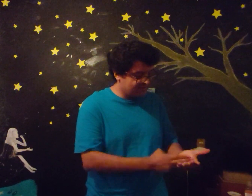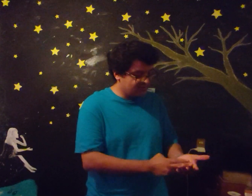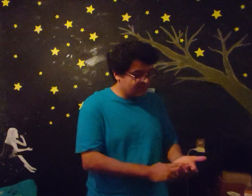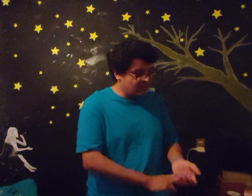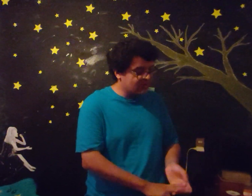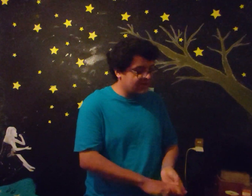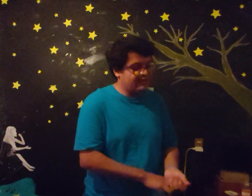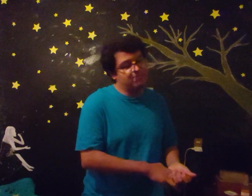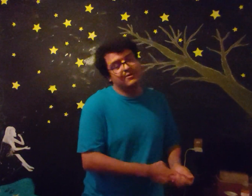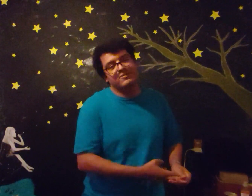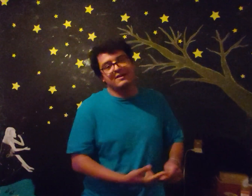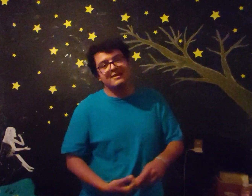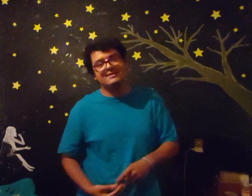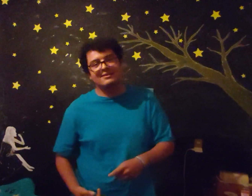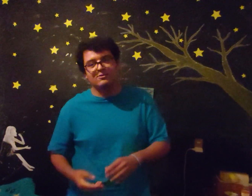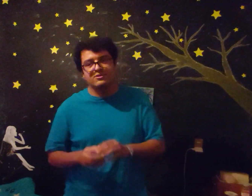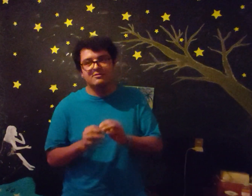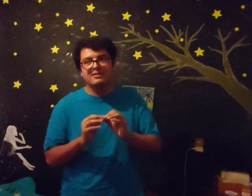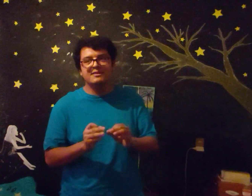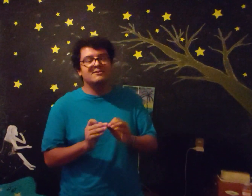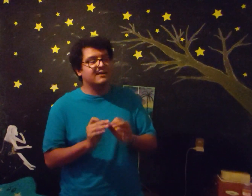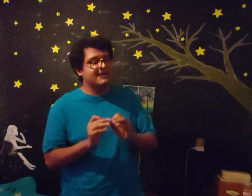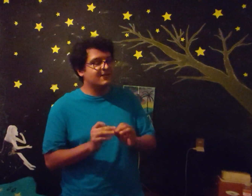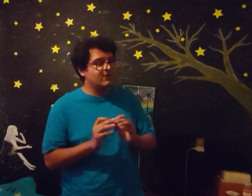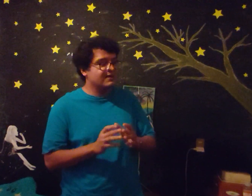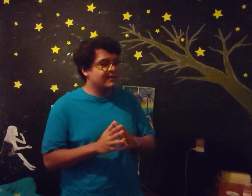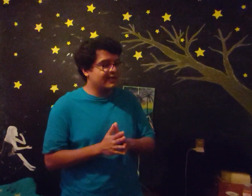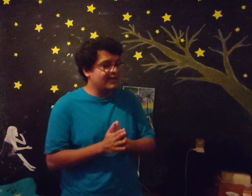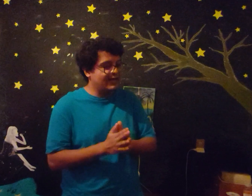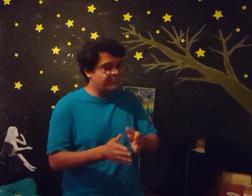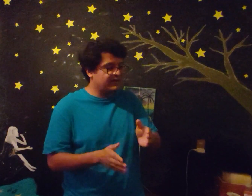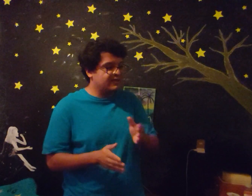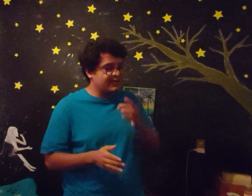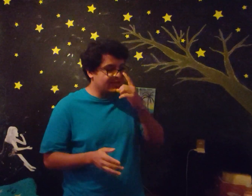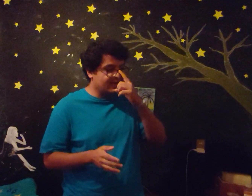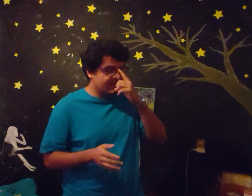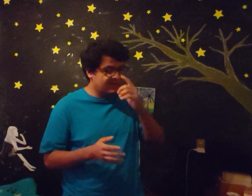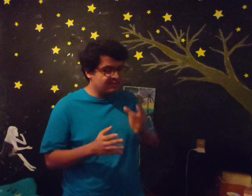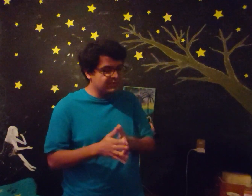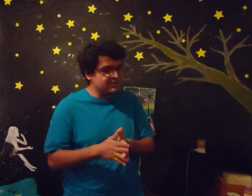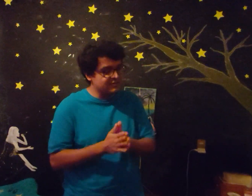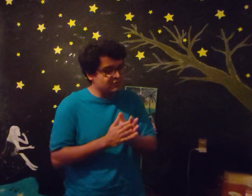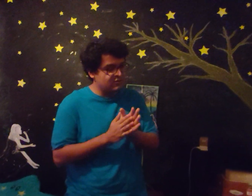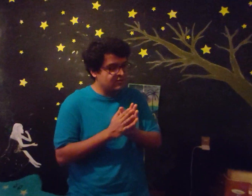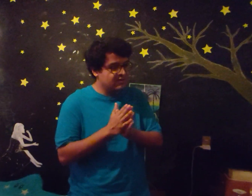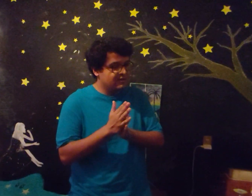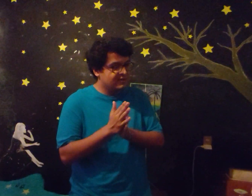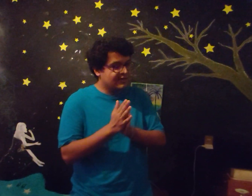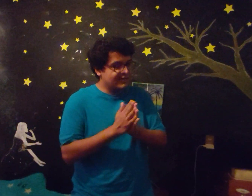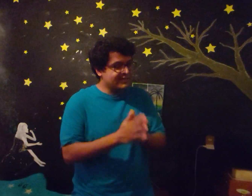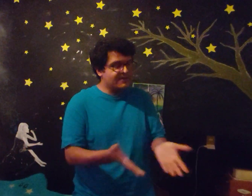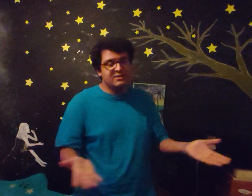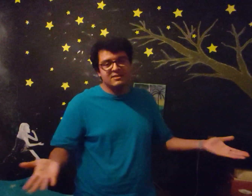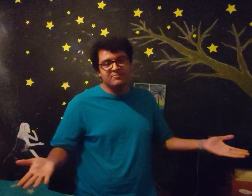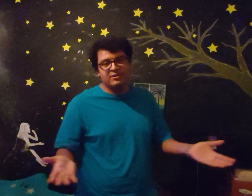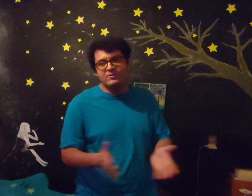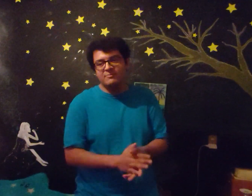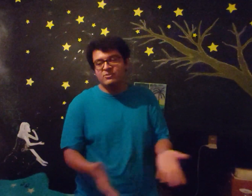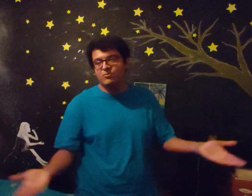No creo Porque es exclusivísima del lore del canal Aparte ayer Tipis hizo Casi carmesí Pero No